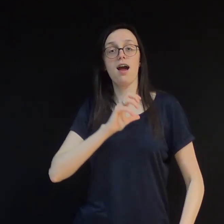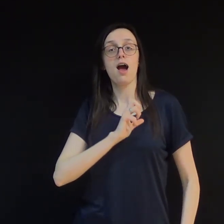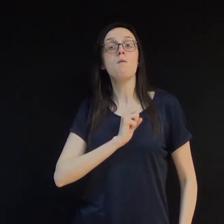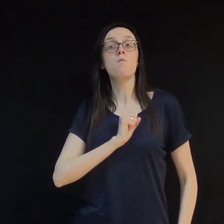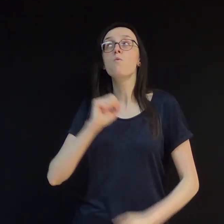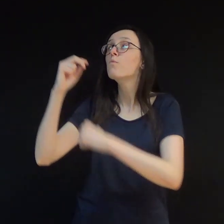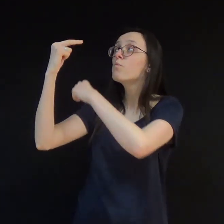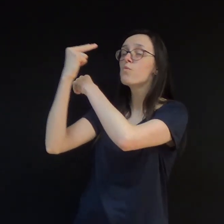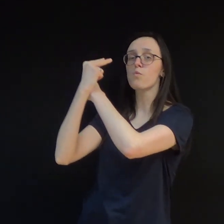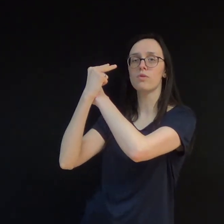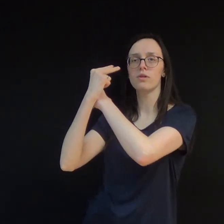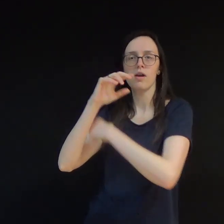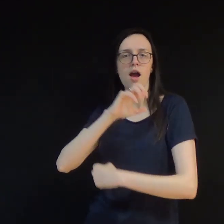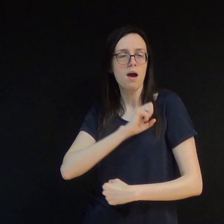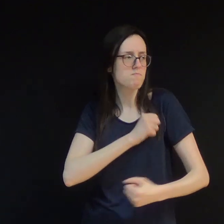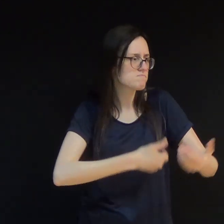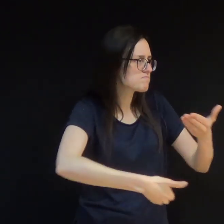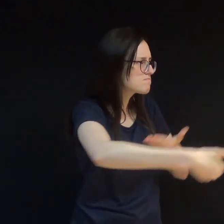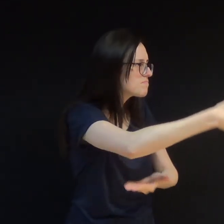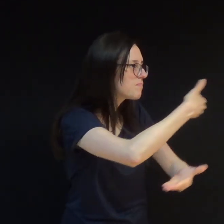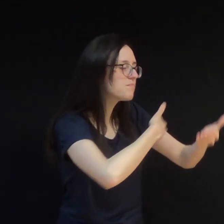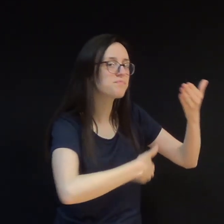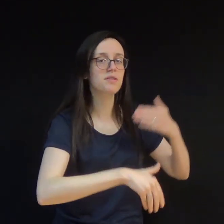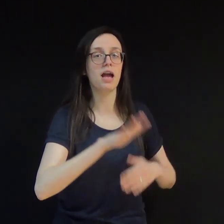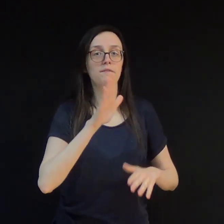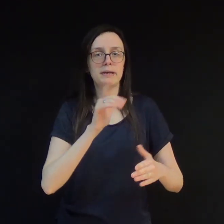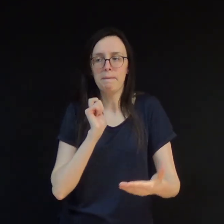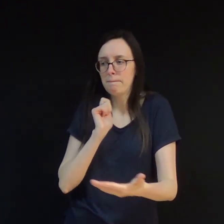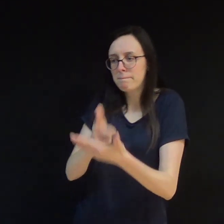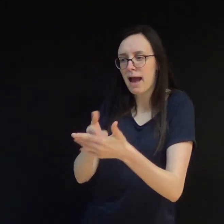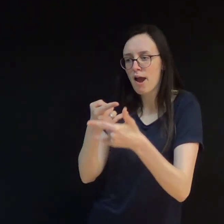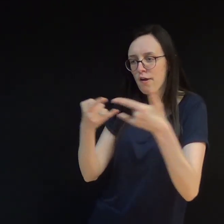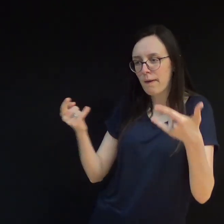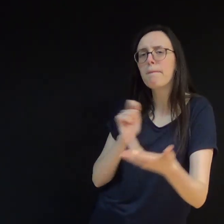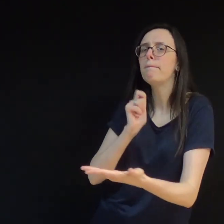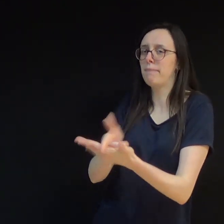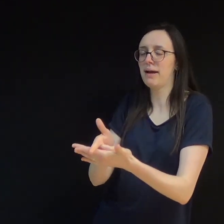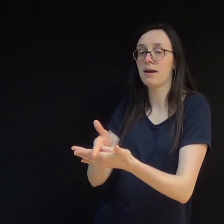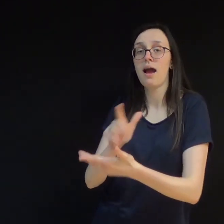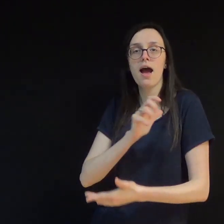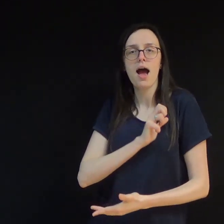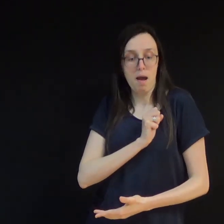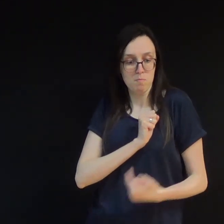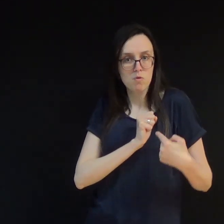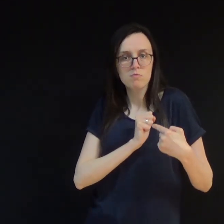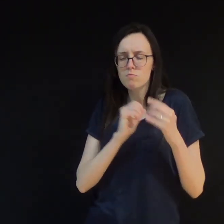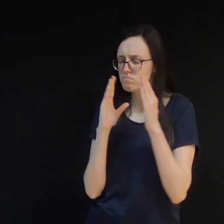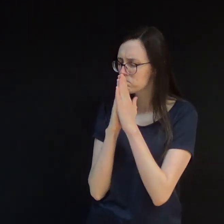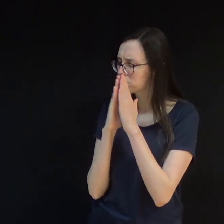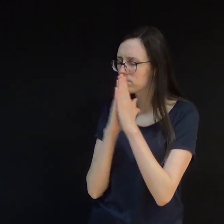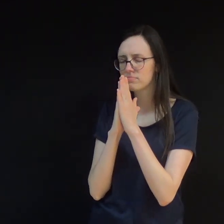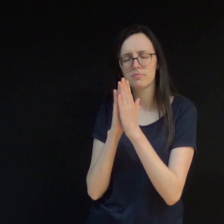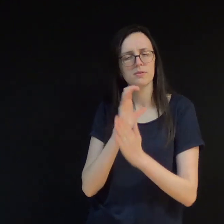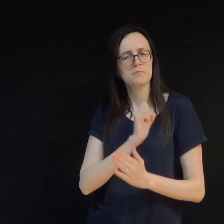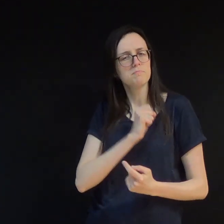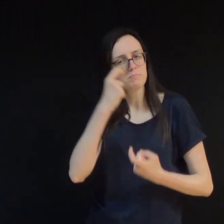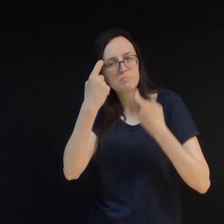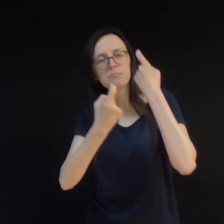O amor compartilha. O amor paga a nossa conta. O amor ora. O amor se importa. Com o casal da ligação,